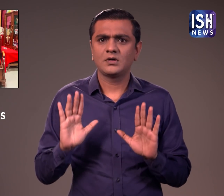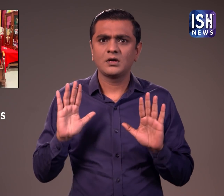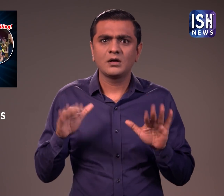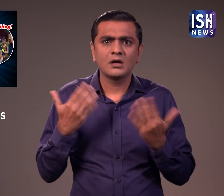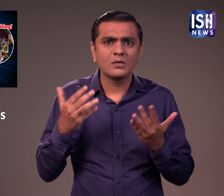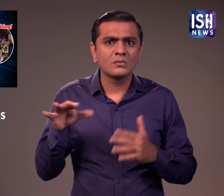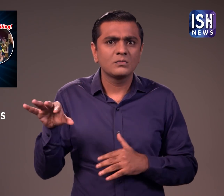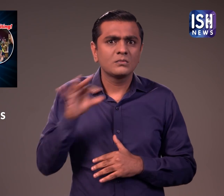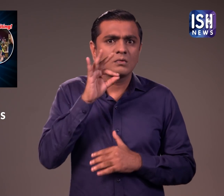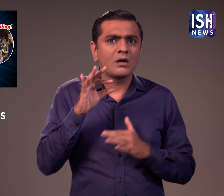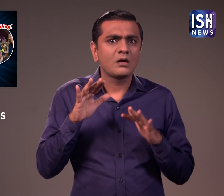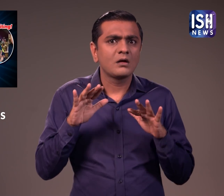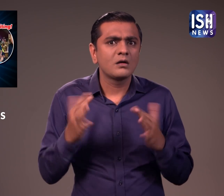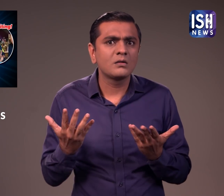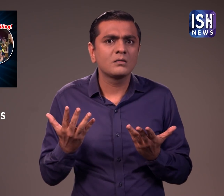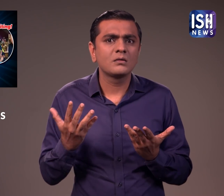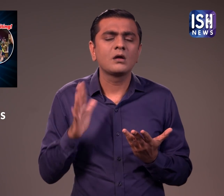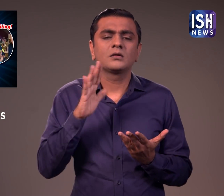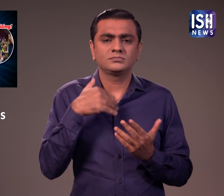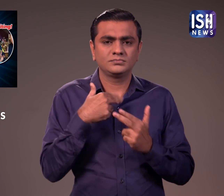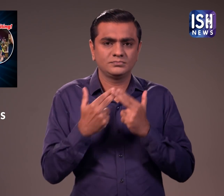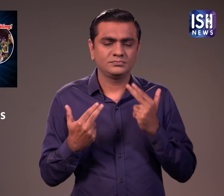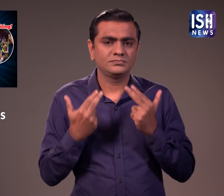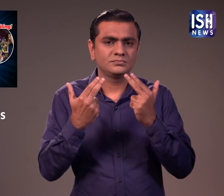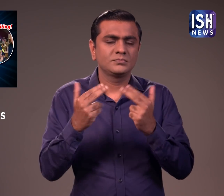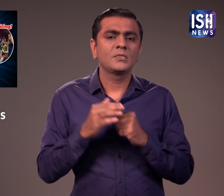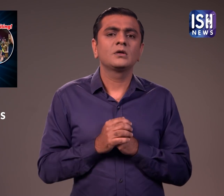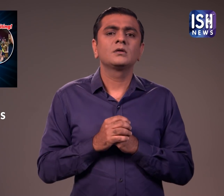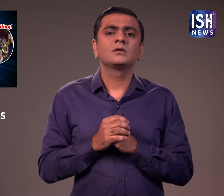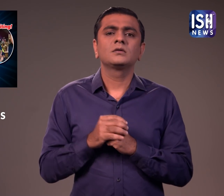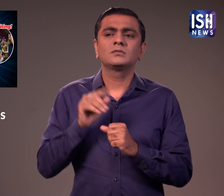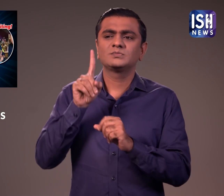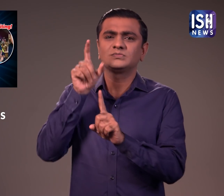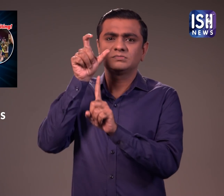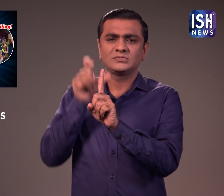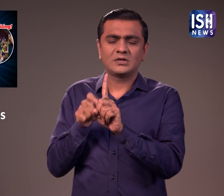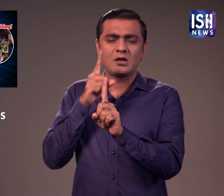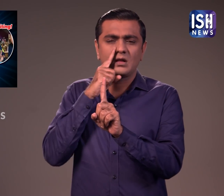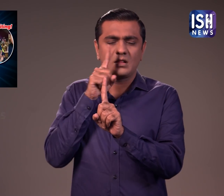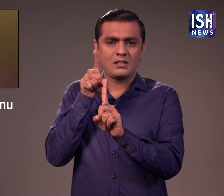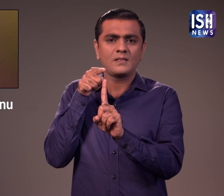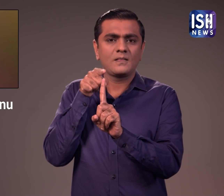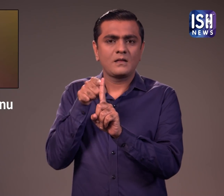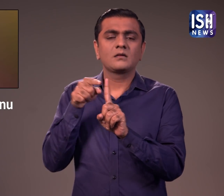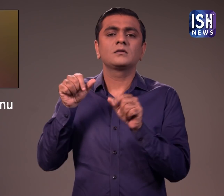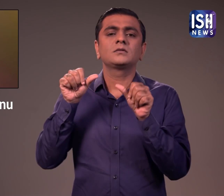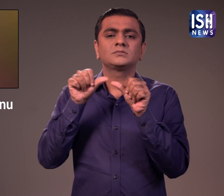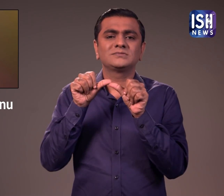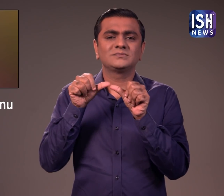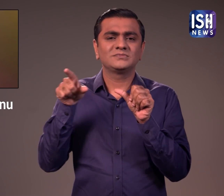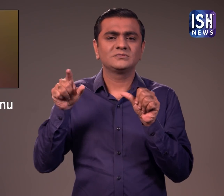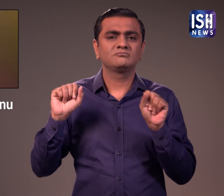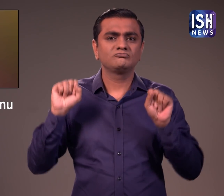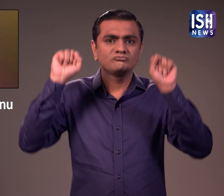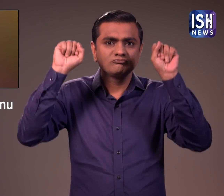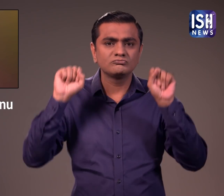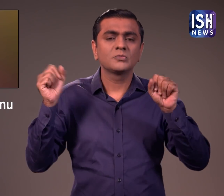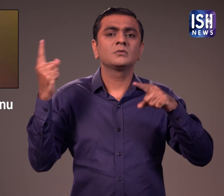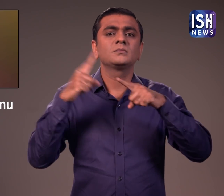वह चैंपियन कैसे बनी? मैं बताता हूँ चन्नु की प्रदिपा को एक पूर्वा अंतराष्ट्य वेट लिफ्टर और